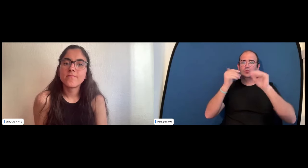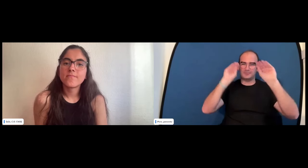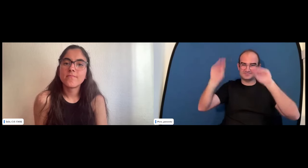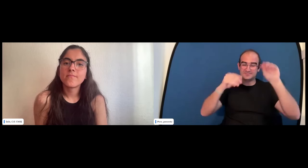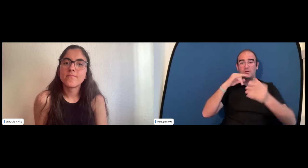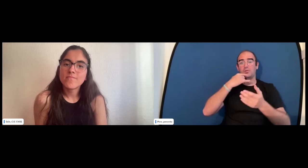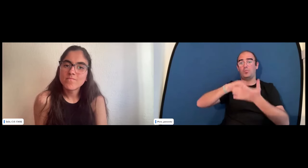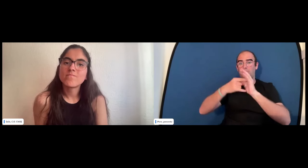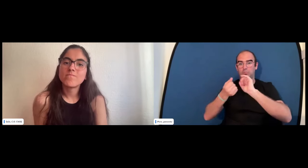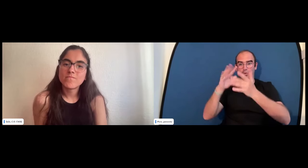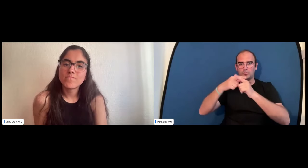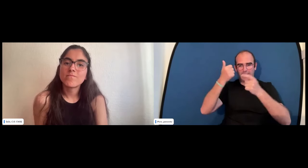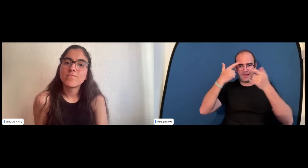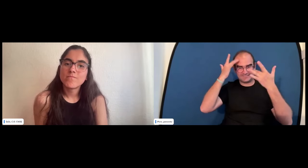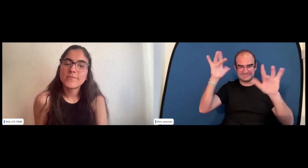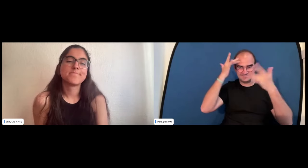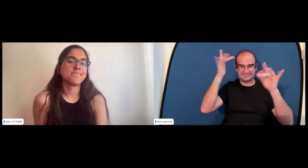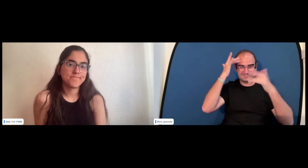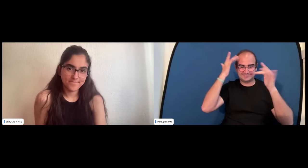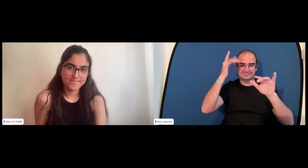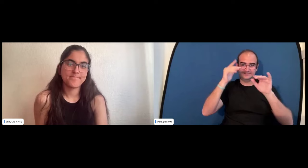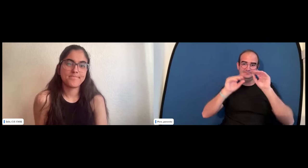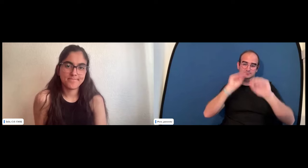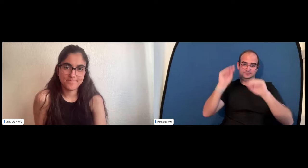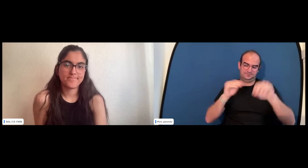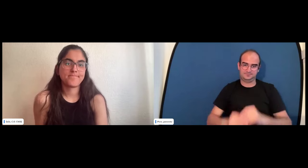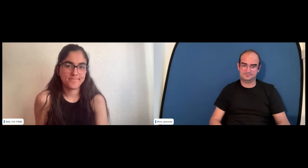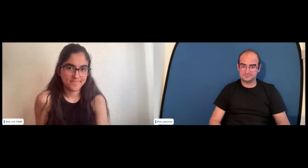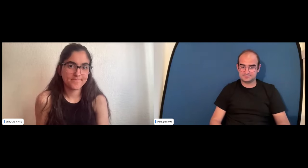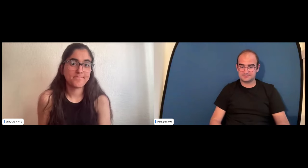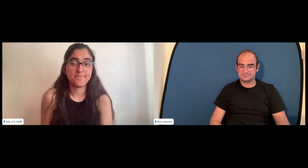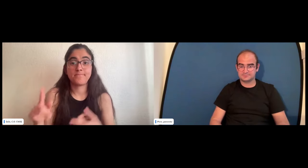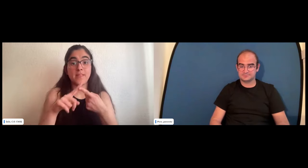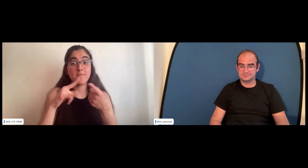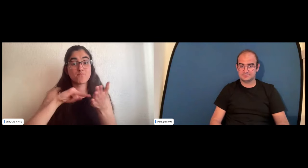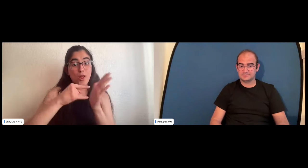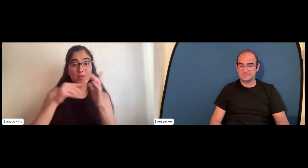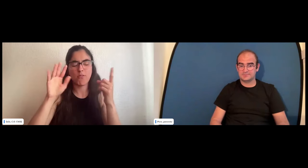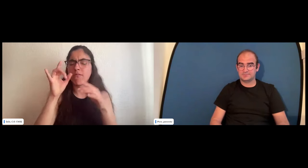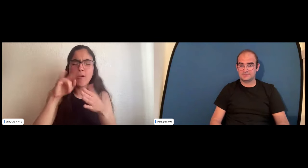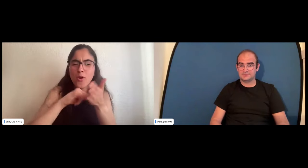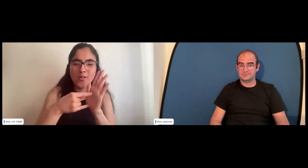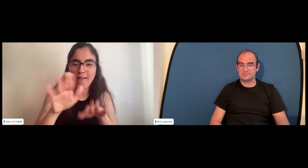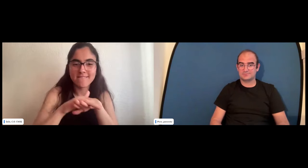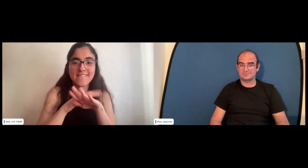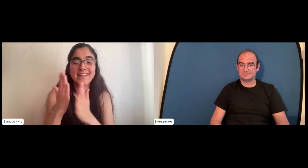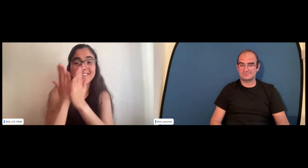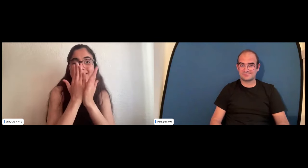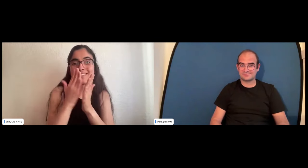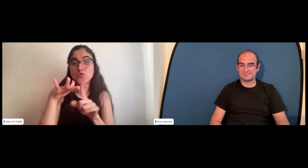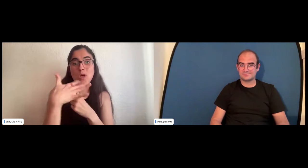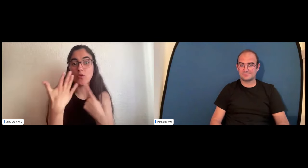intentar que la juventud esté cada vez más sensibilizada y trabajar en ello